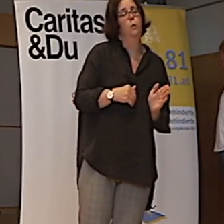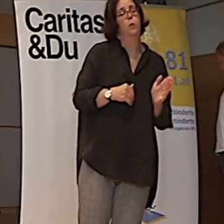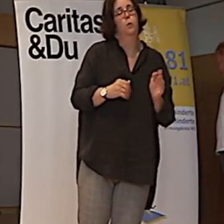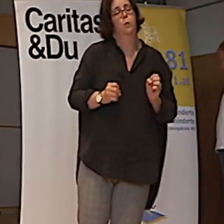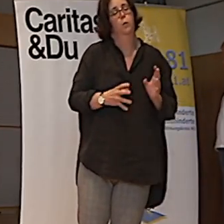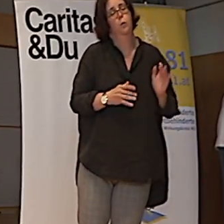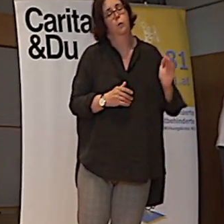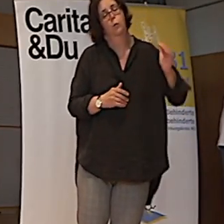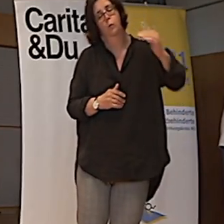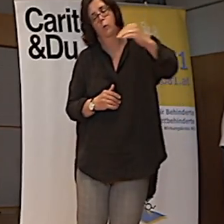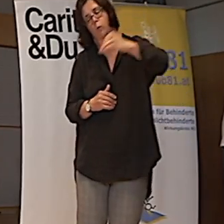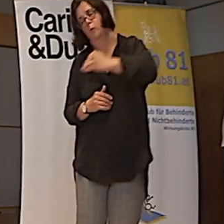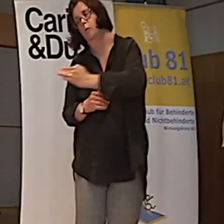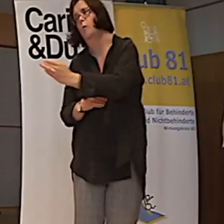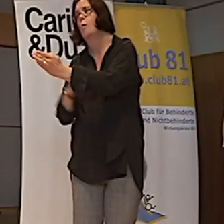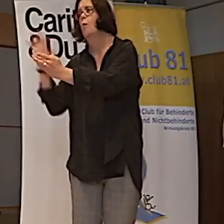ins Klo,